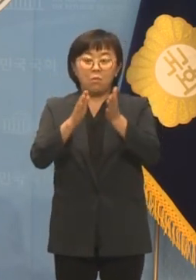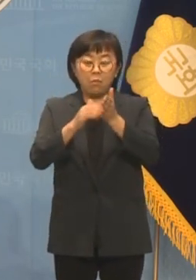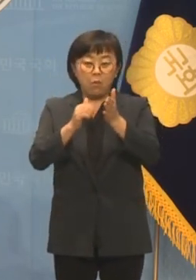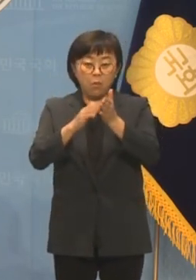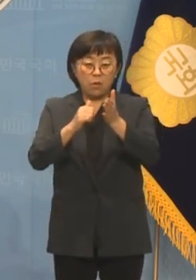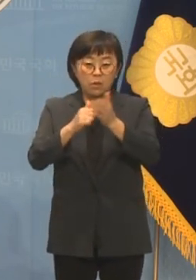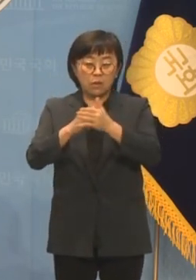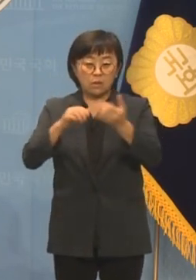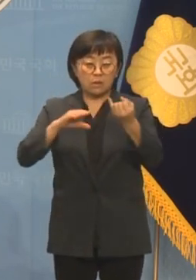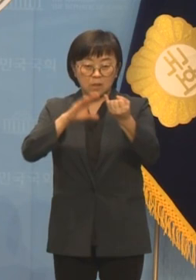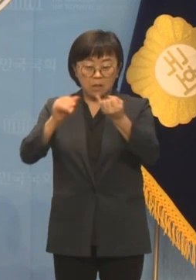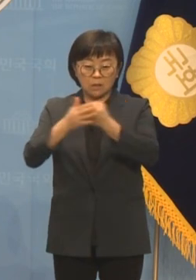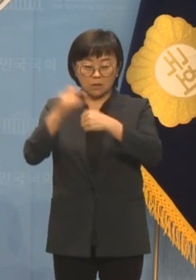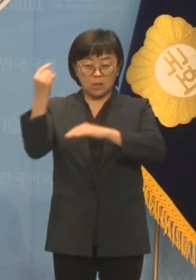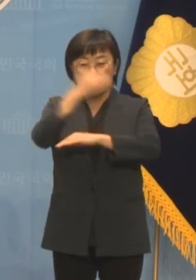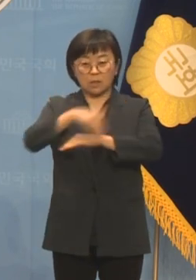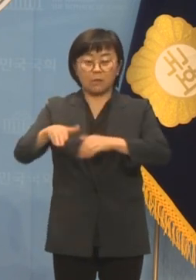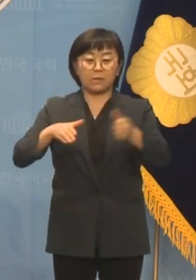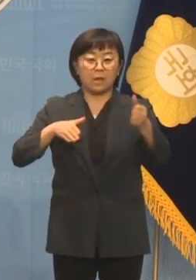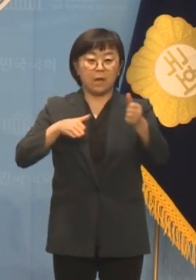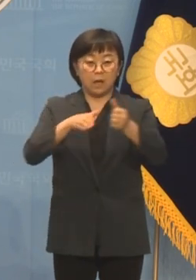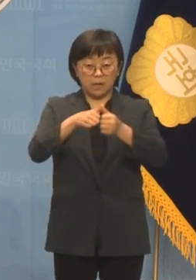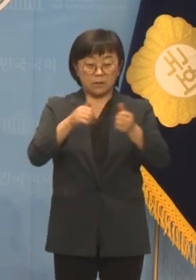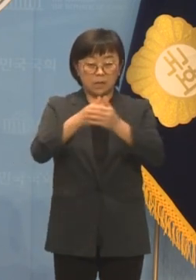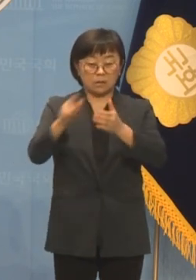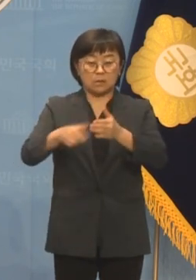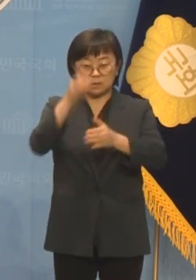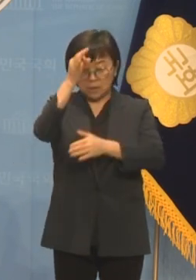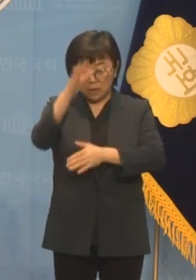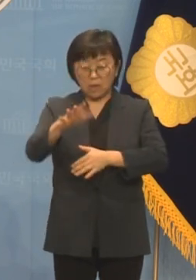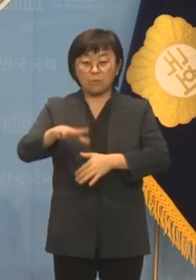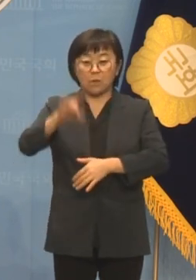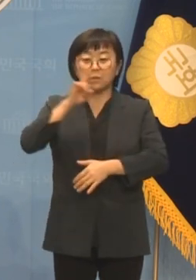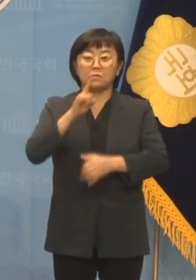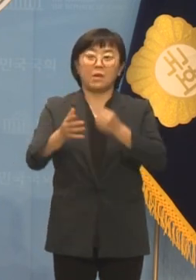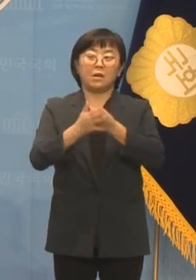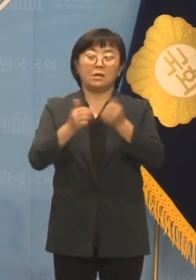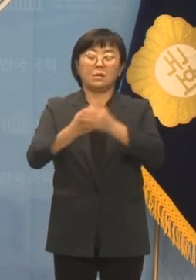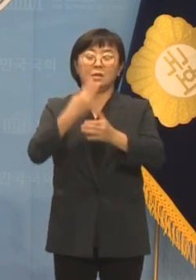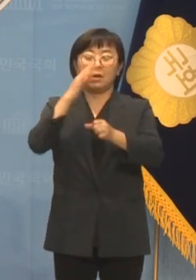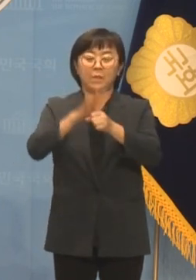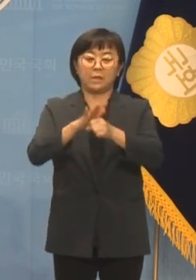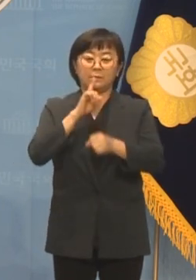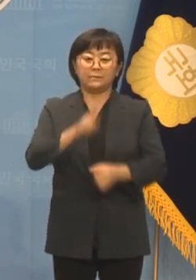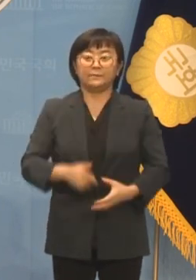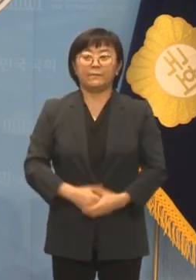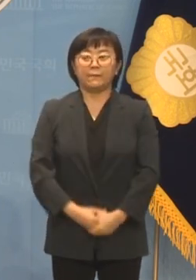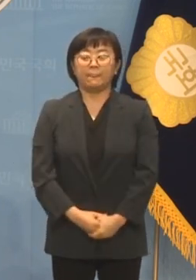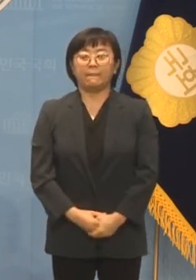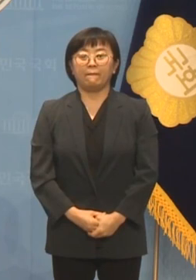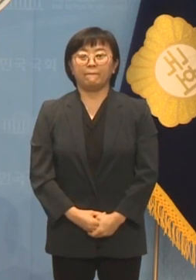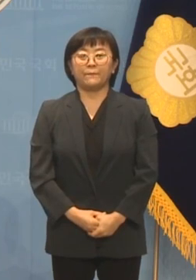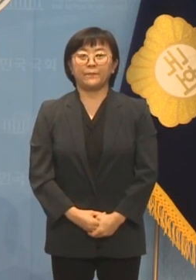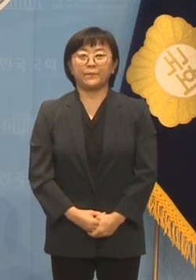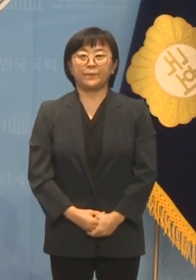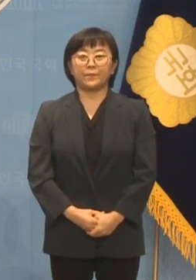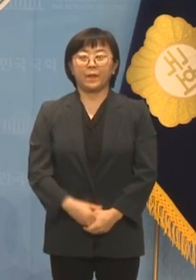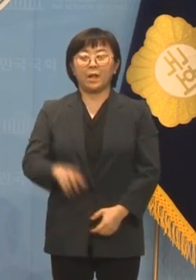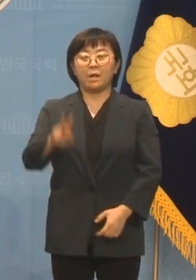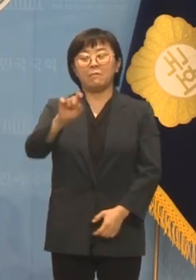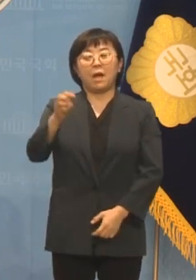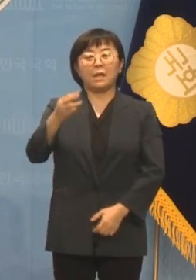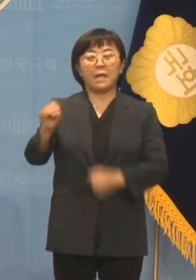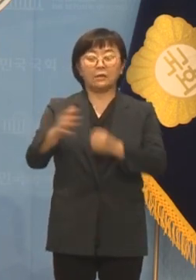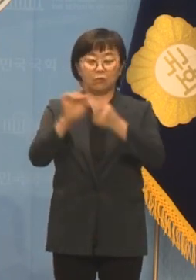기획한 가해자들의 사과를 먼저 받아야 한다는 뻔뻔함에 기가 막힐 노릇입니다. 마리앙 또한 해트